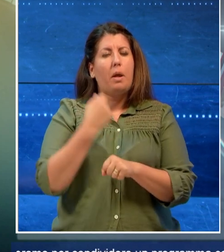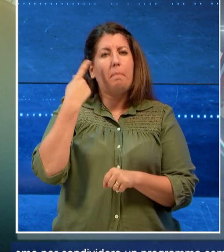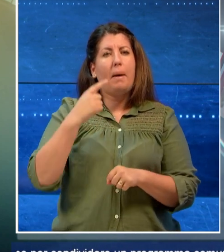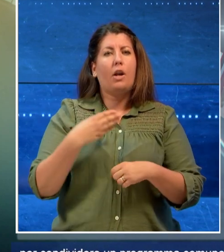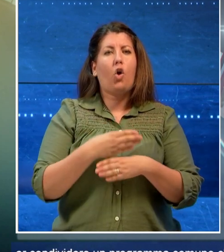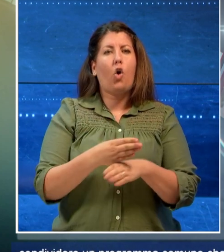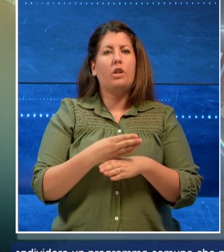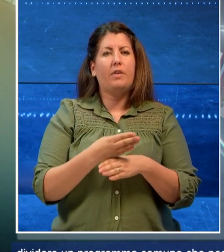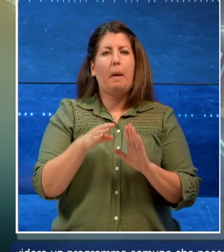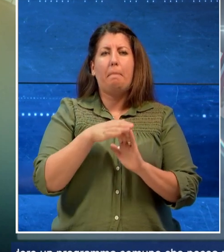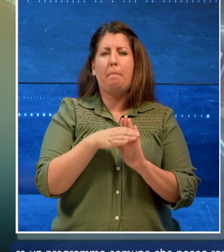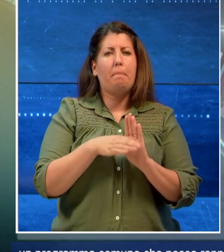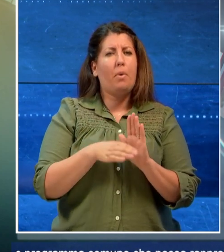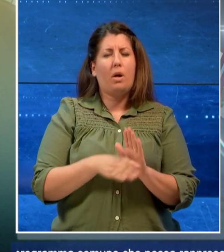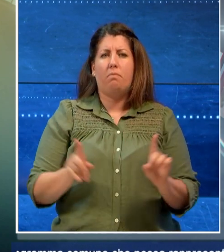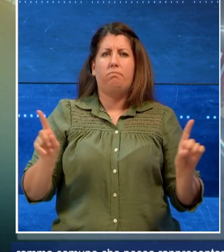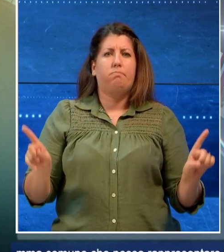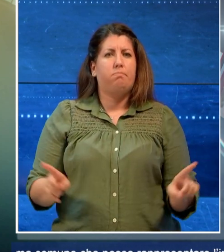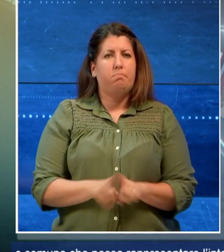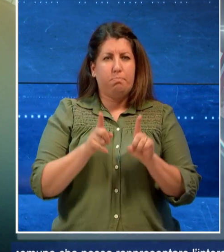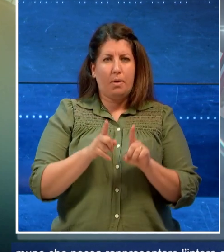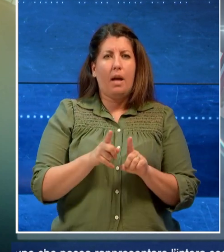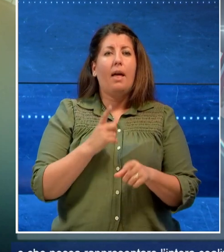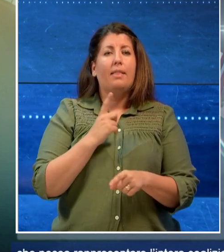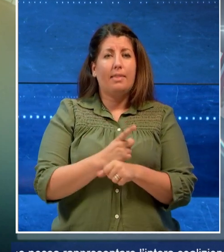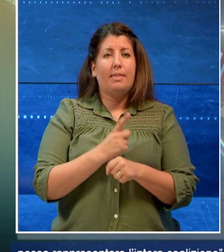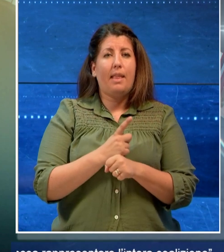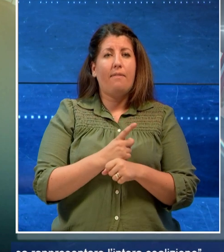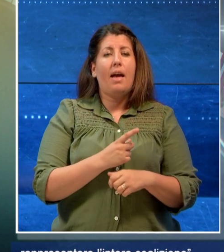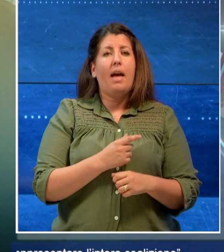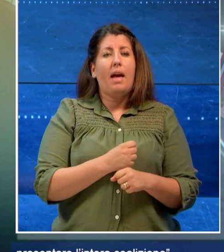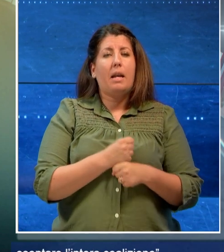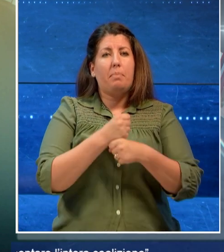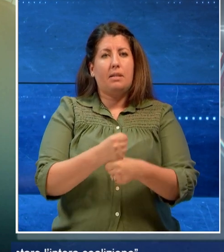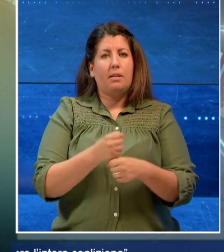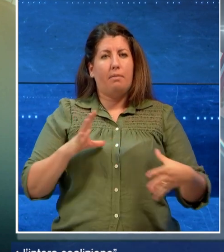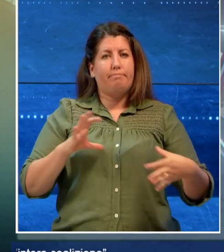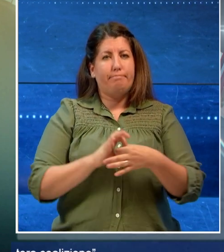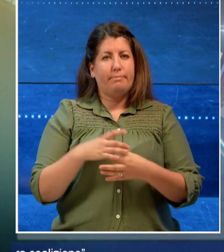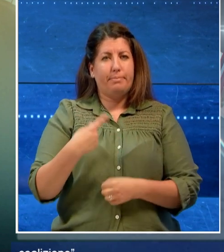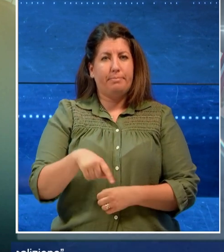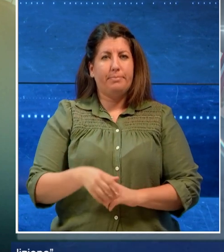programma comune che possa rappresentare l'intera coalizione.